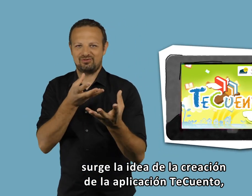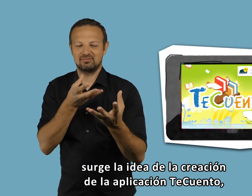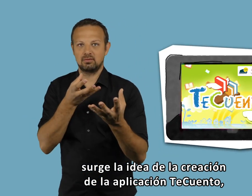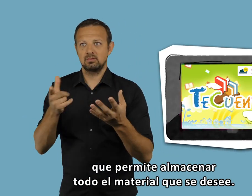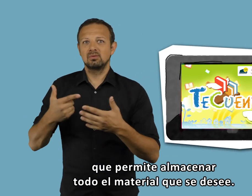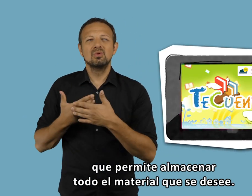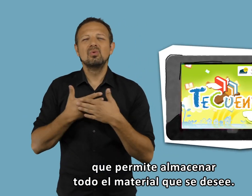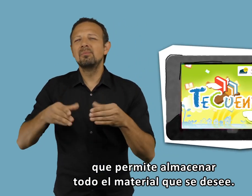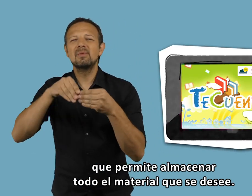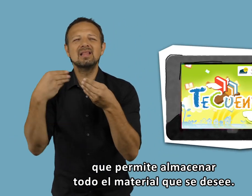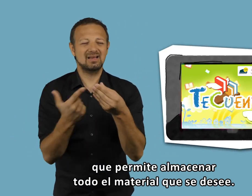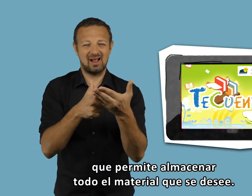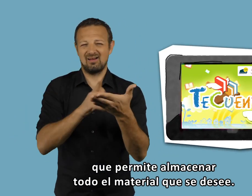almacenar todo el material que se desee.